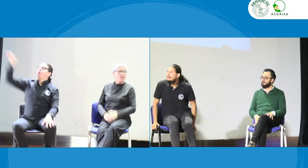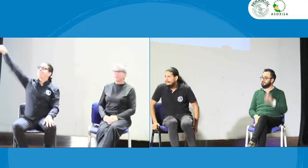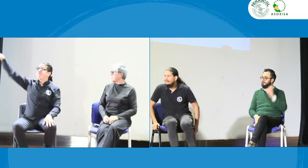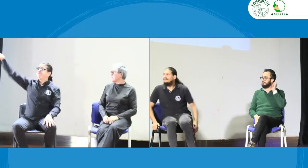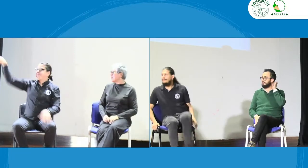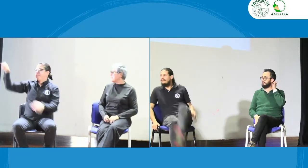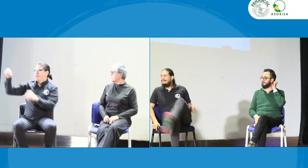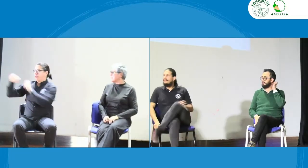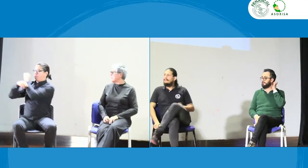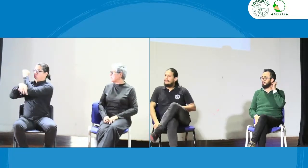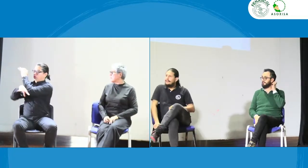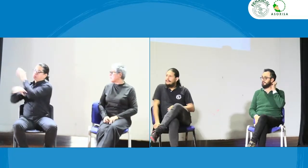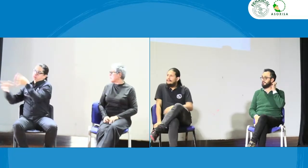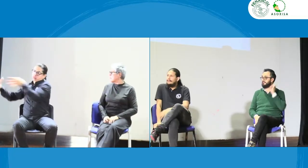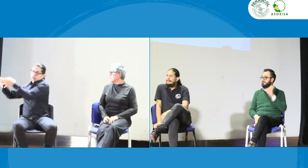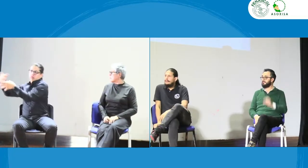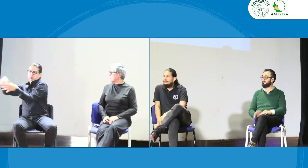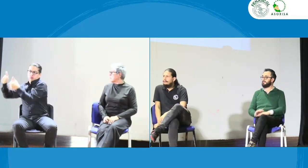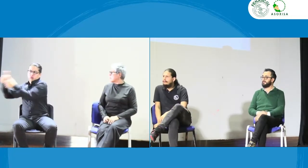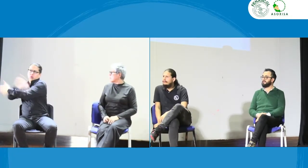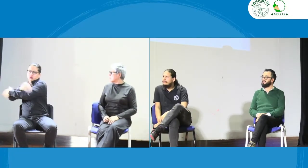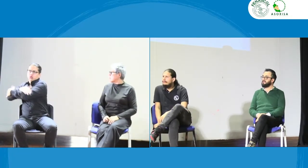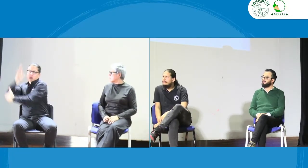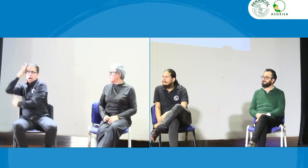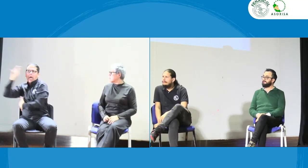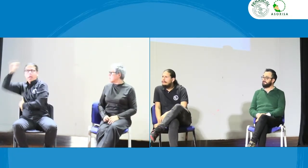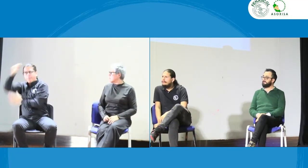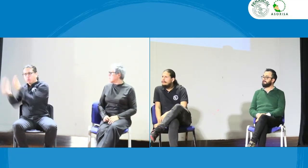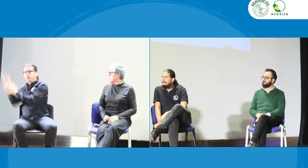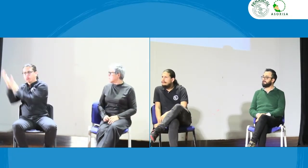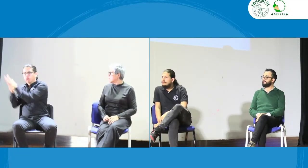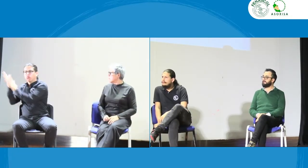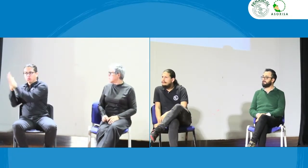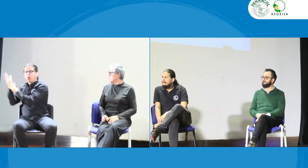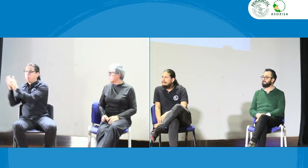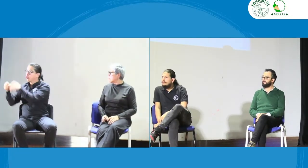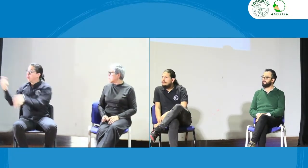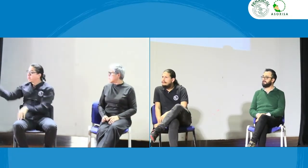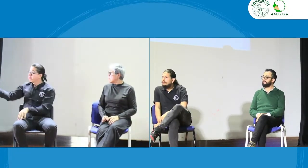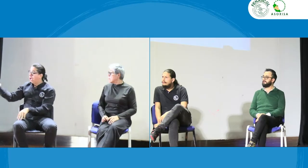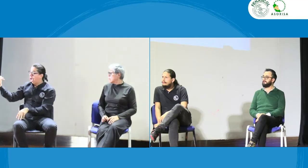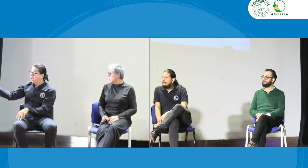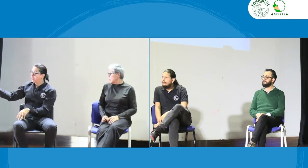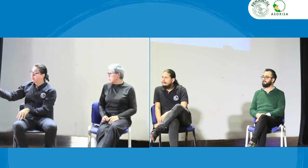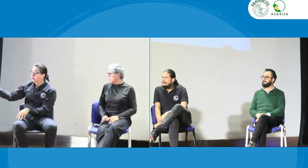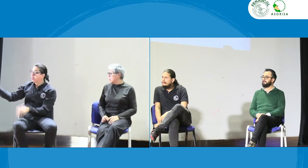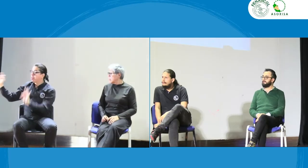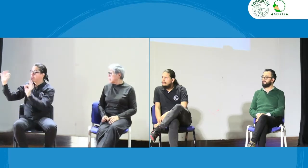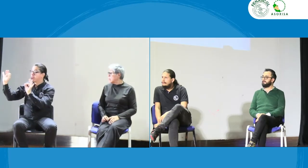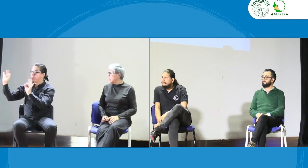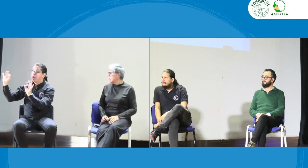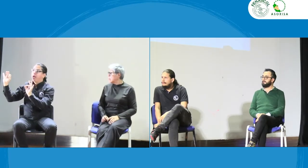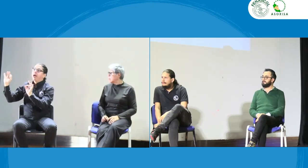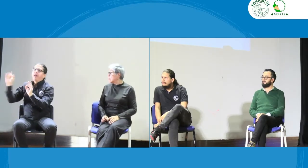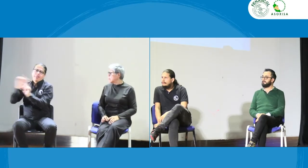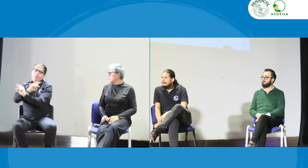posiblemente dicen que algunos sí de pronto como Árbol de Vida es un grupo pues muy académico de pronto sí lo tengan pero pues